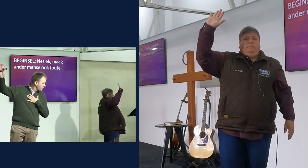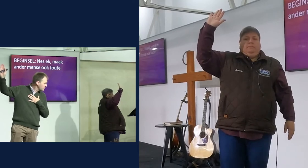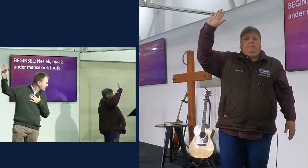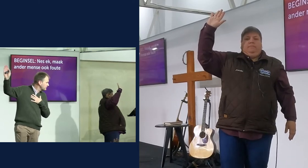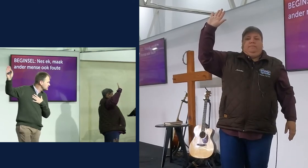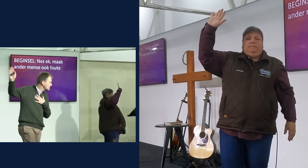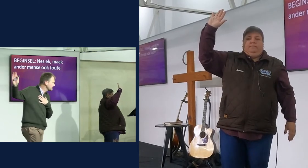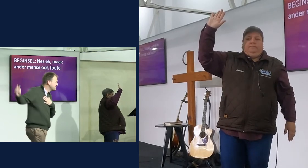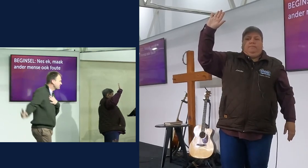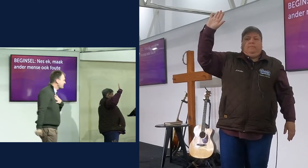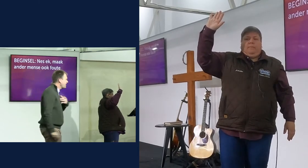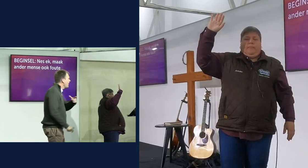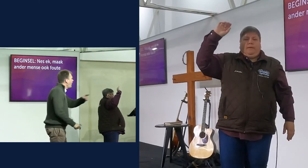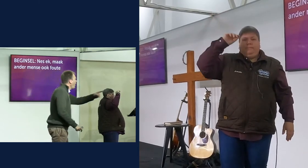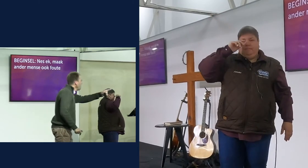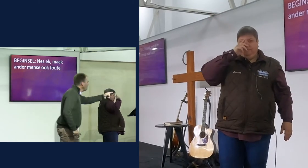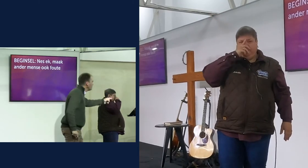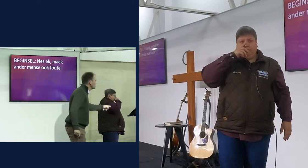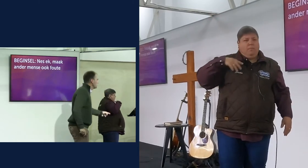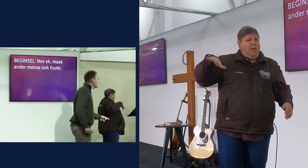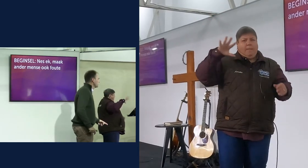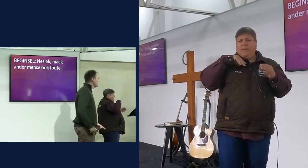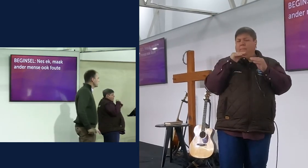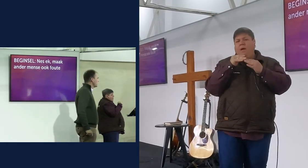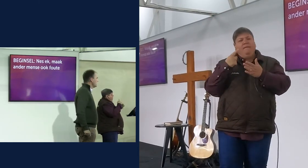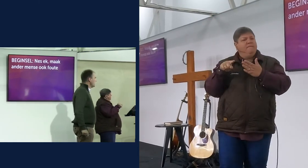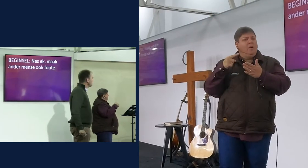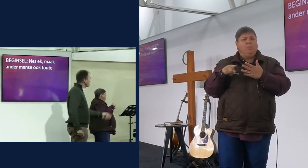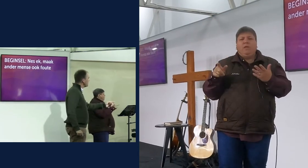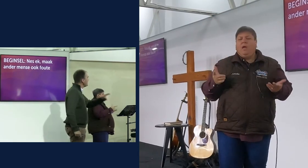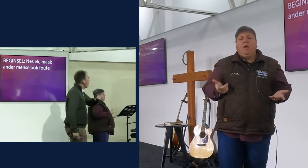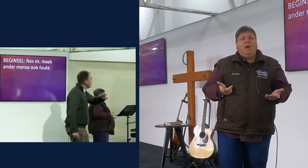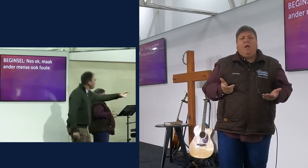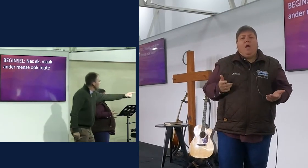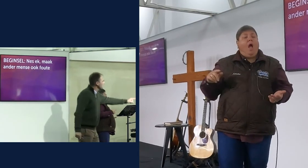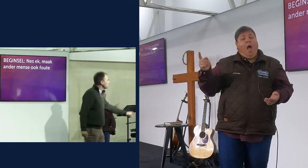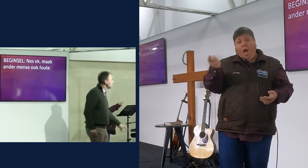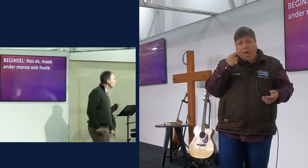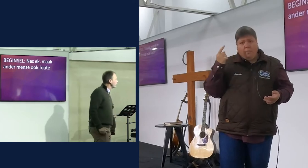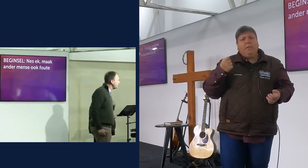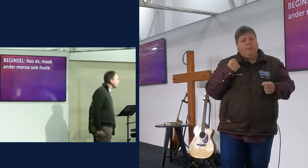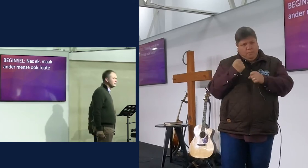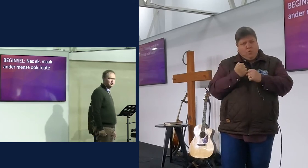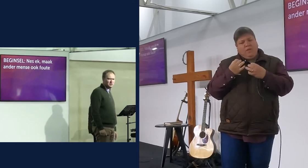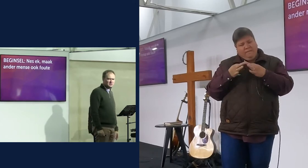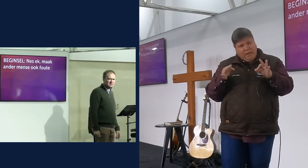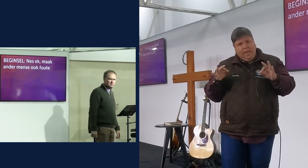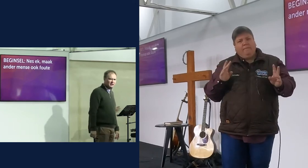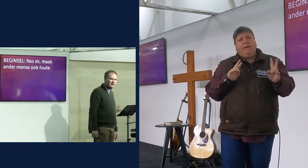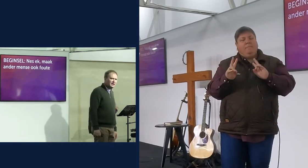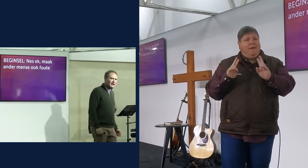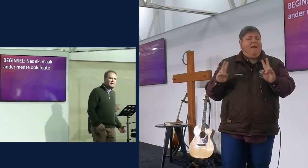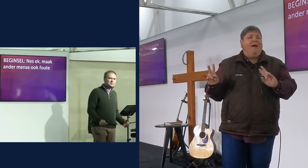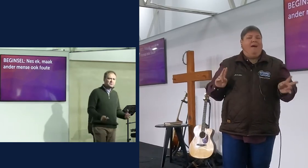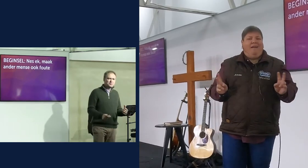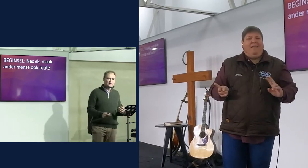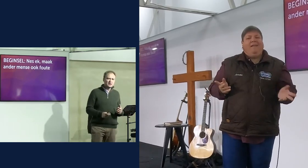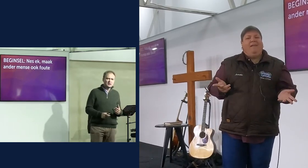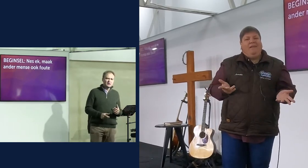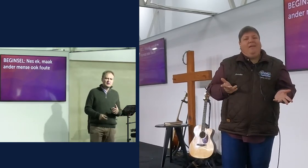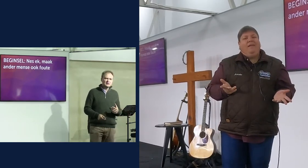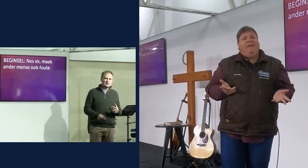pinpoint, ek wil nie kijk, weetje, ok, allemaal van ons maak foute, en dit beteken, allemaal van ons het nodig, om vergewe te word langs die pak, en,